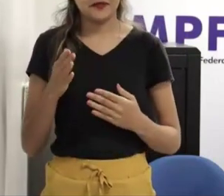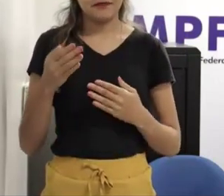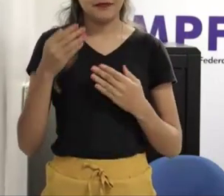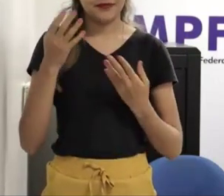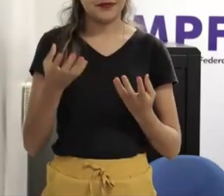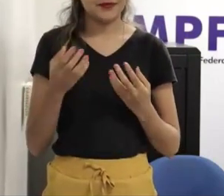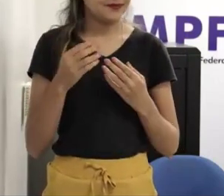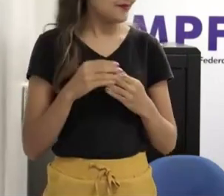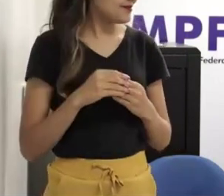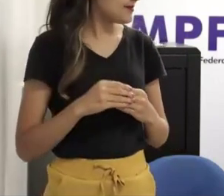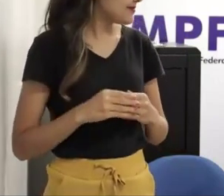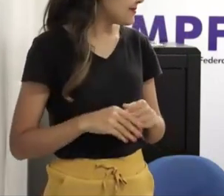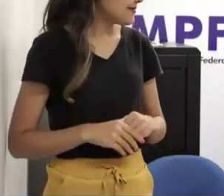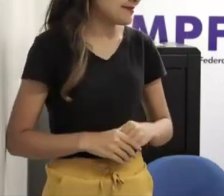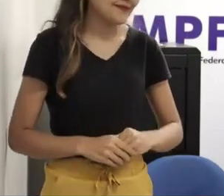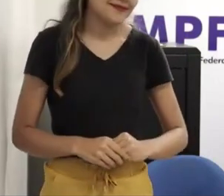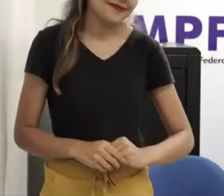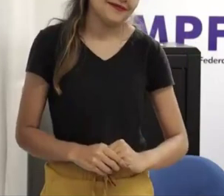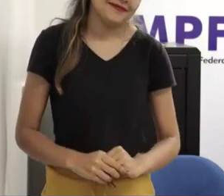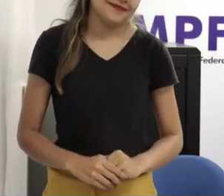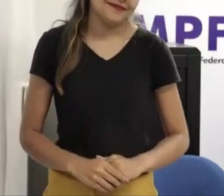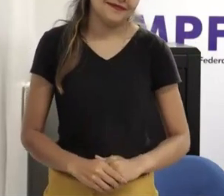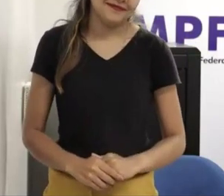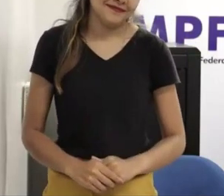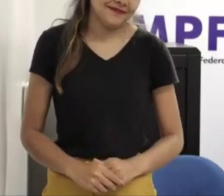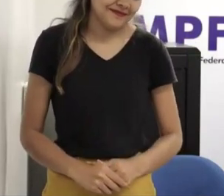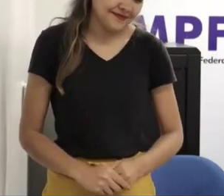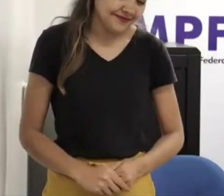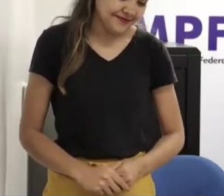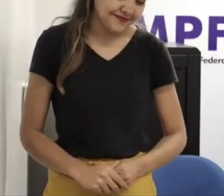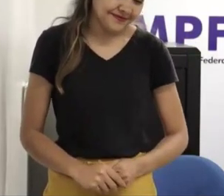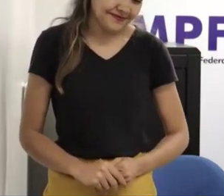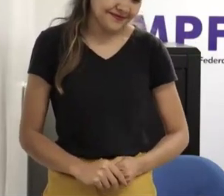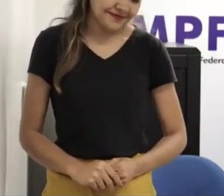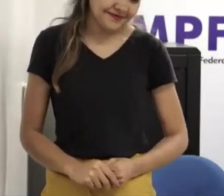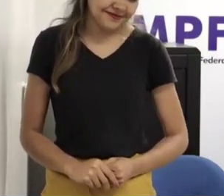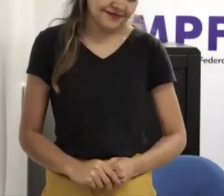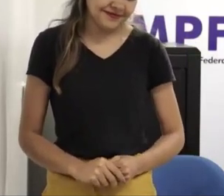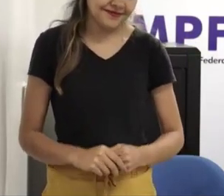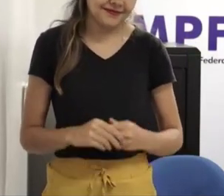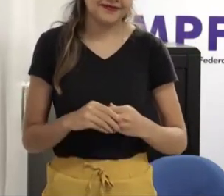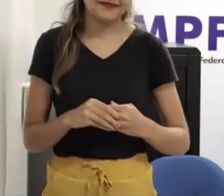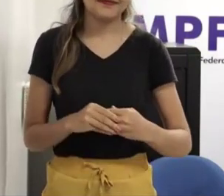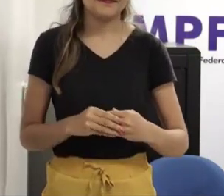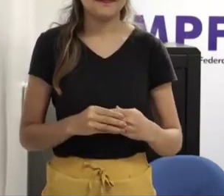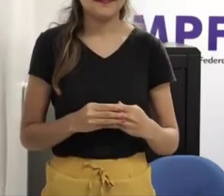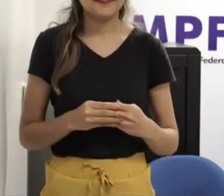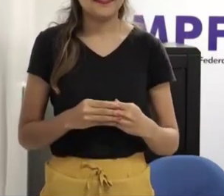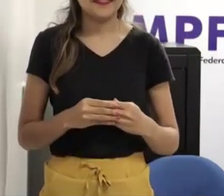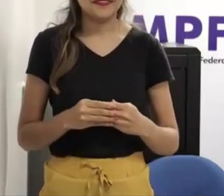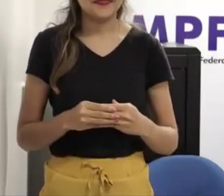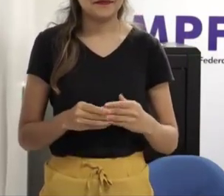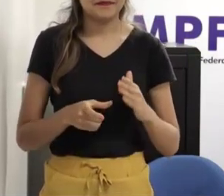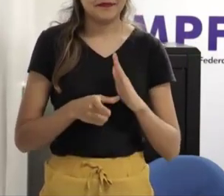vocês só um minutinho né eu estou preocupado com o horário que eu instorei aqui não não é o último o